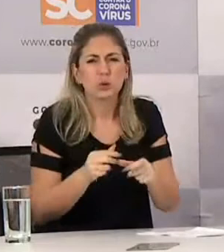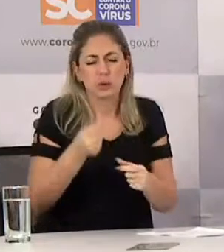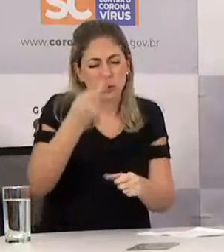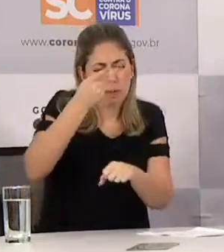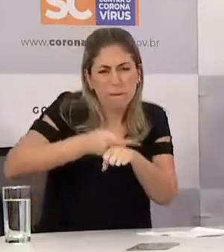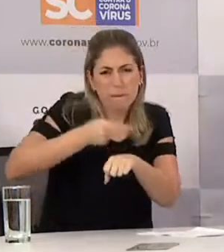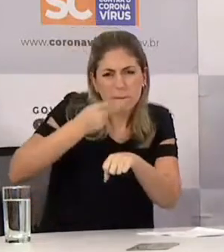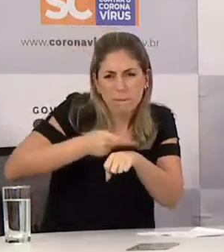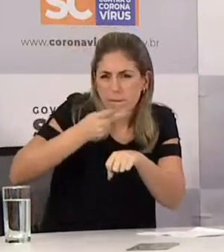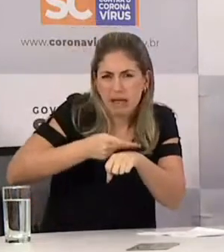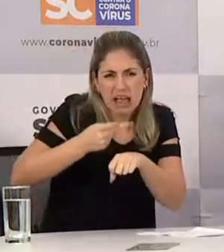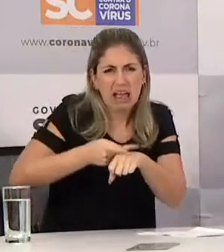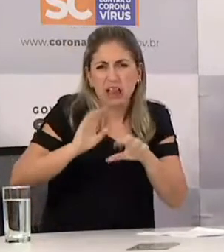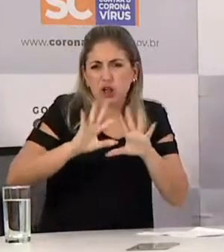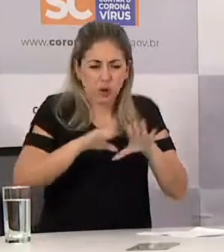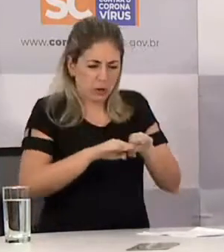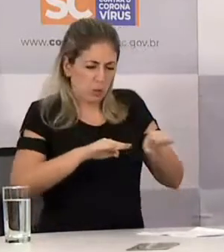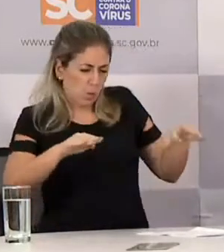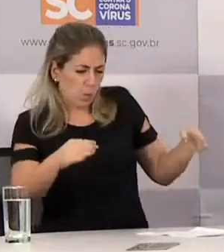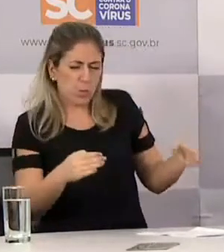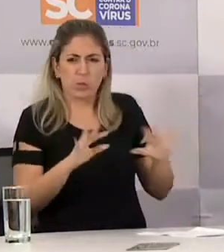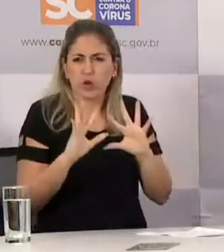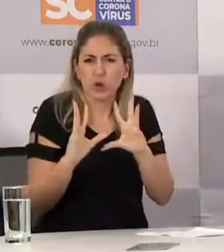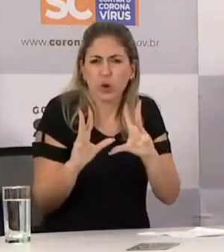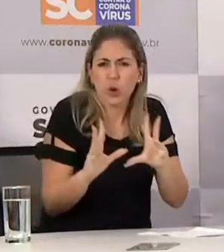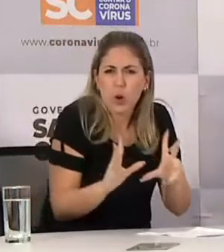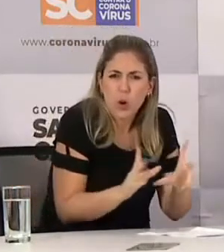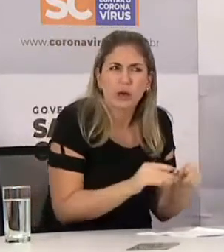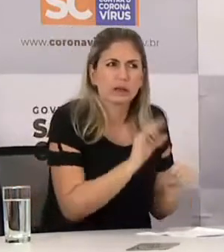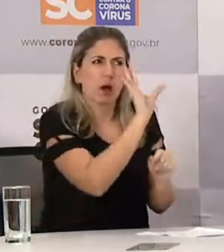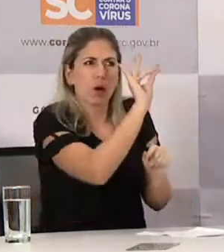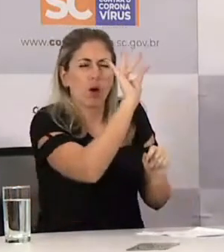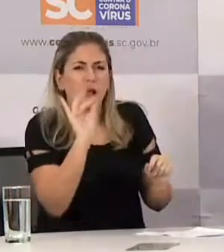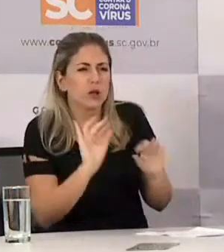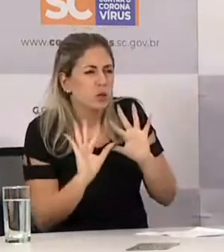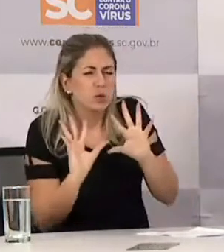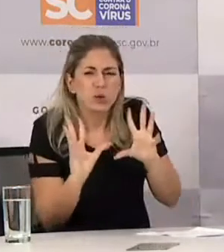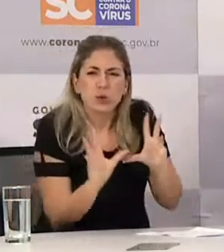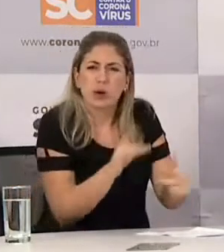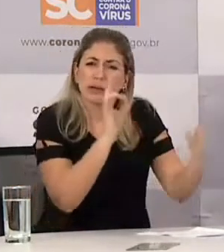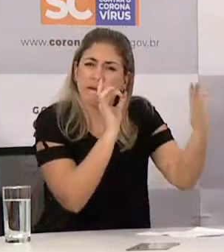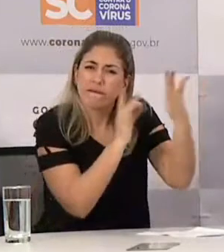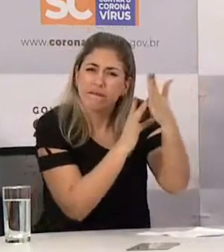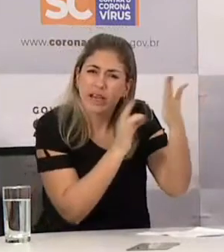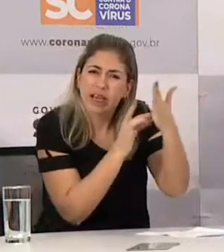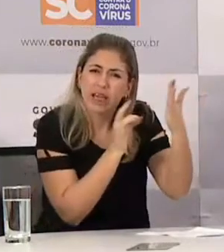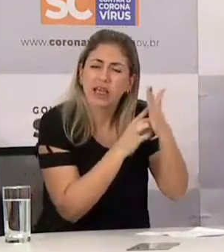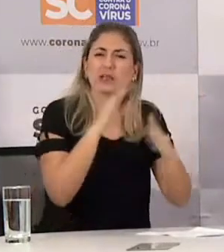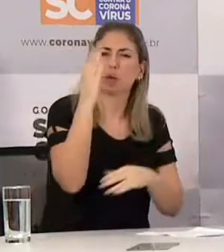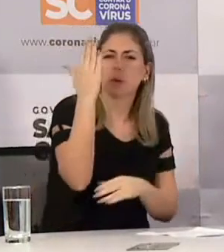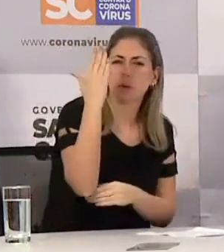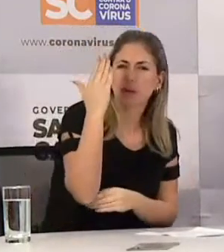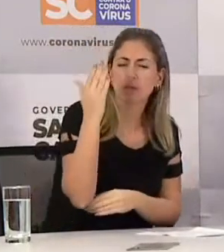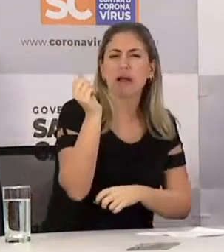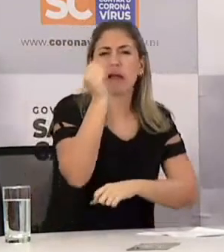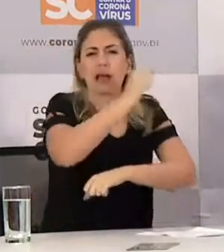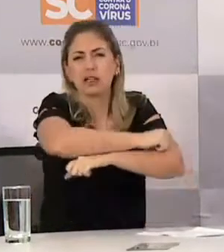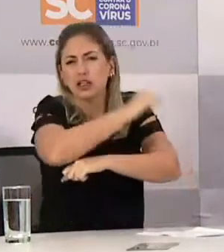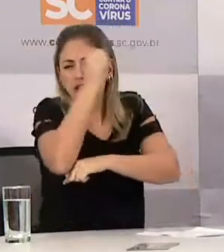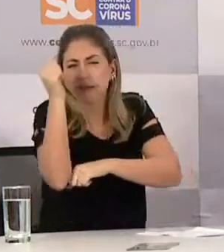mármores, pedras em geral, granitos, pedras de revestimento, vidros, espelhos, vitrais,